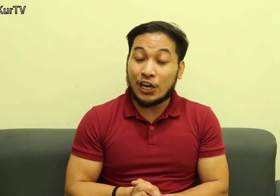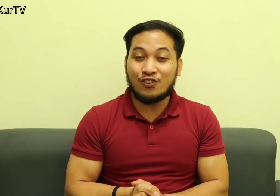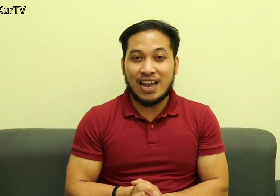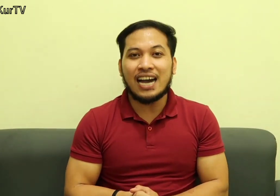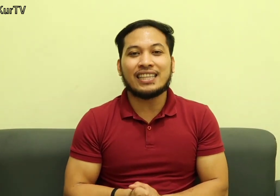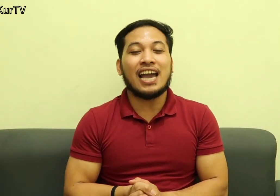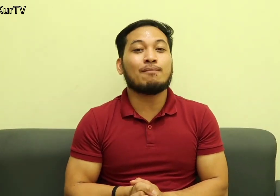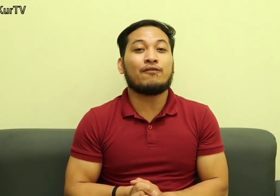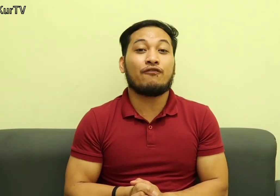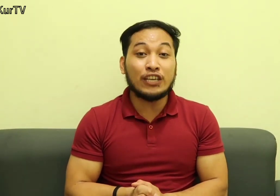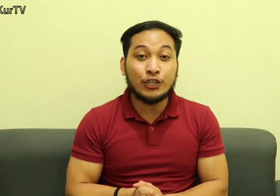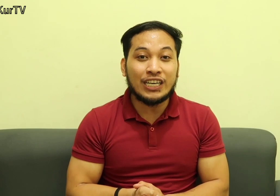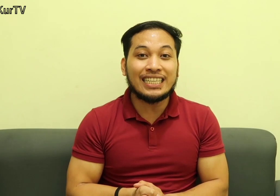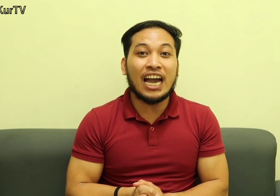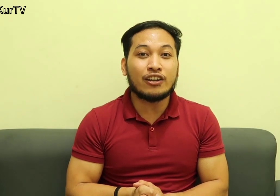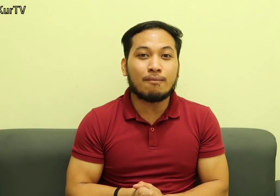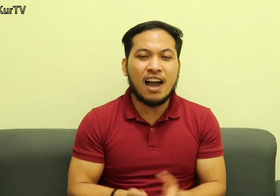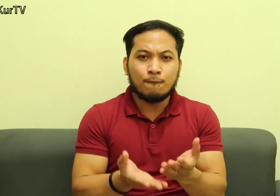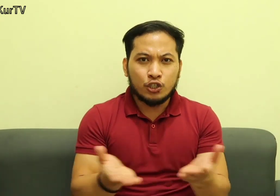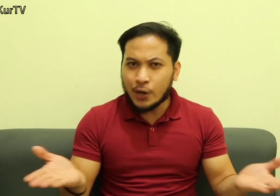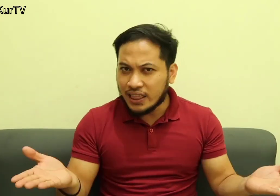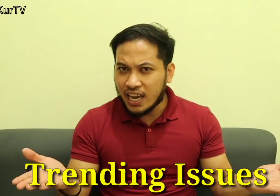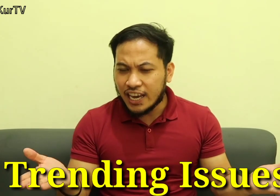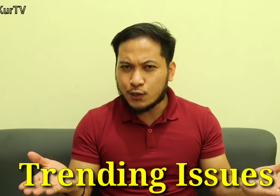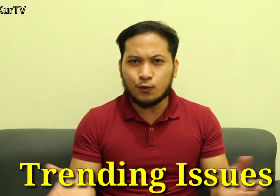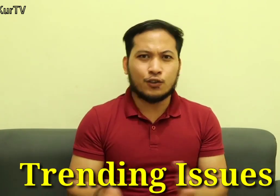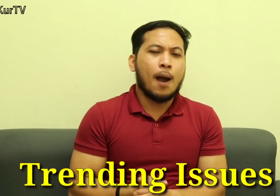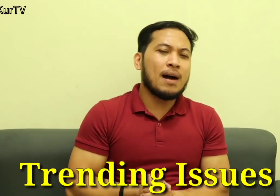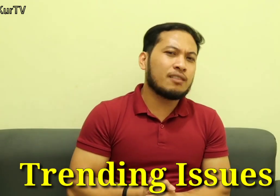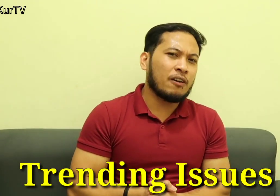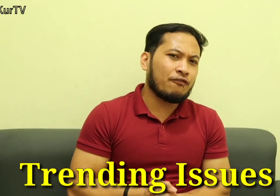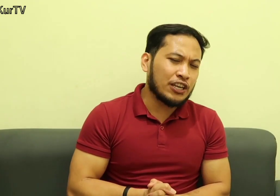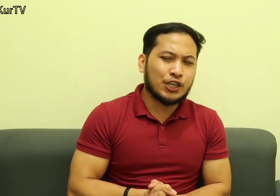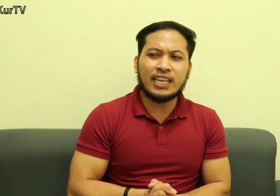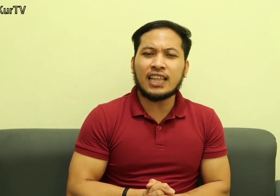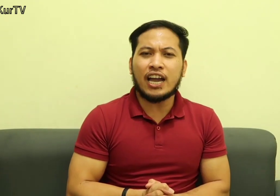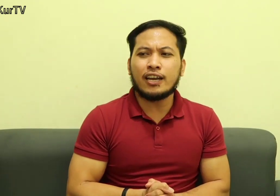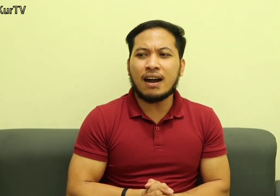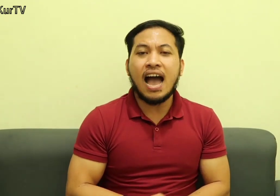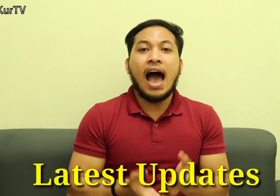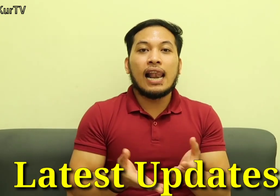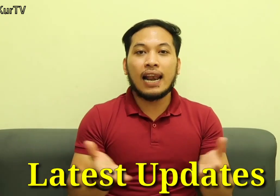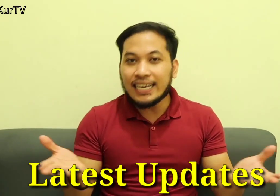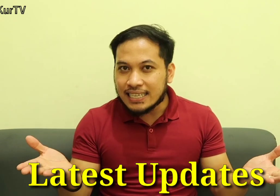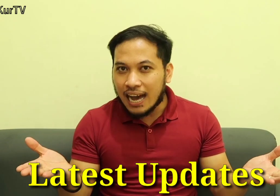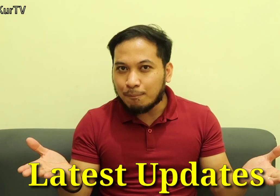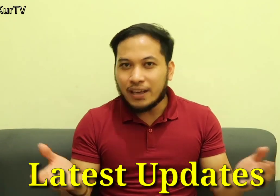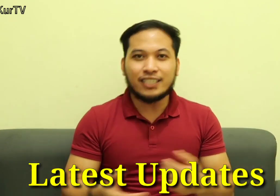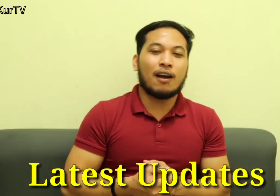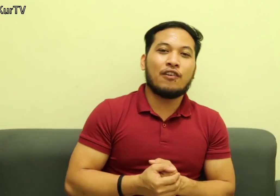sa inyong lahat dahil mag-feature na rin tayo ng mga trending issue mag-feature na rin tayo ng mga latest updates mag